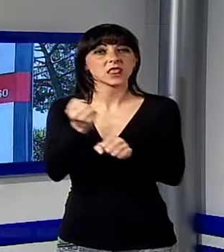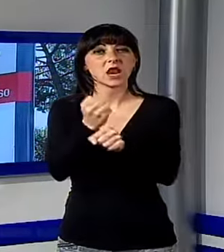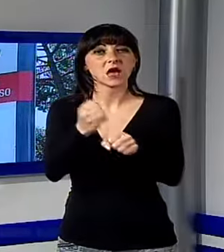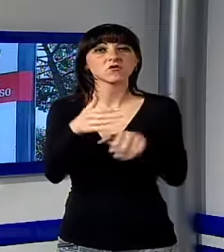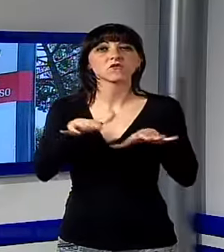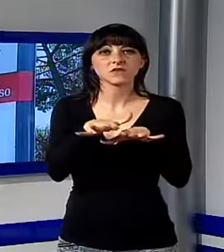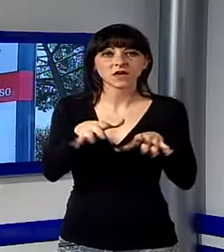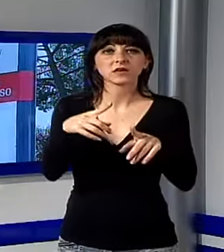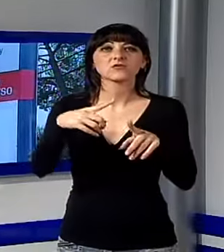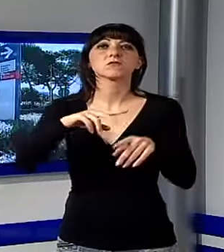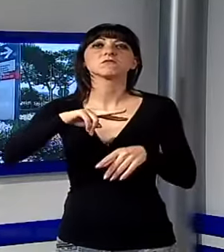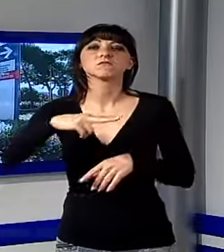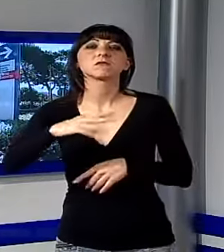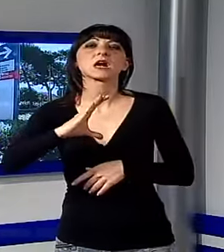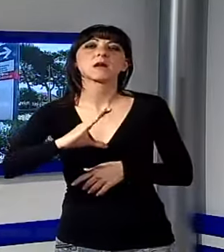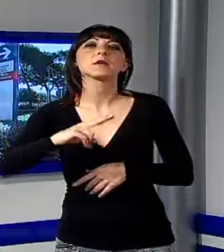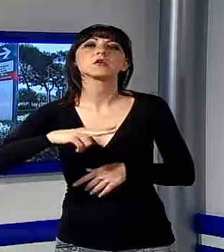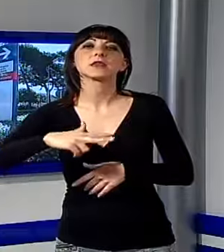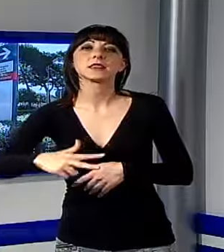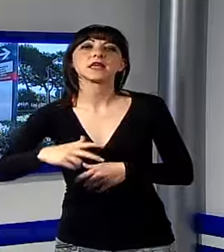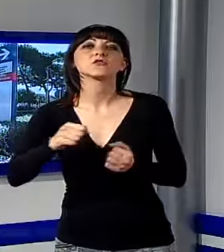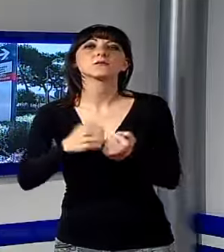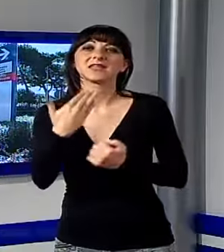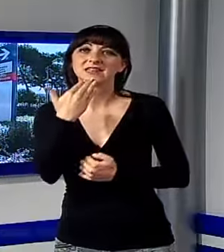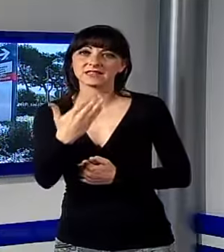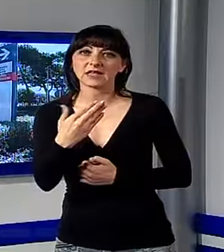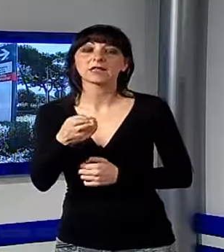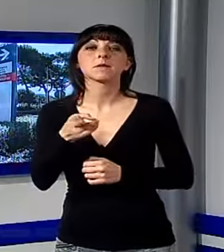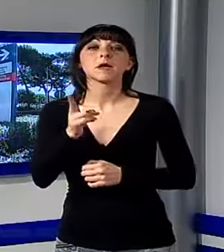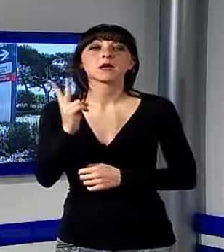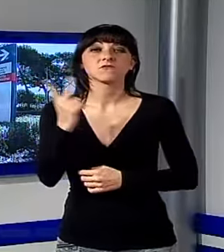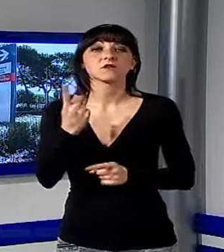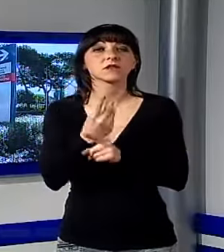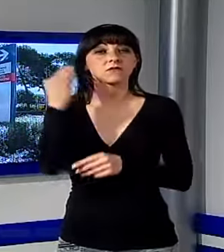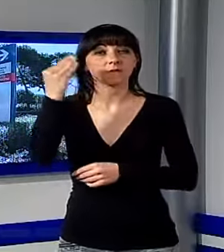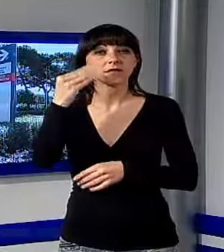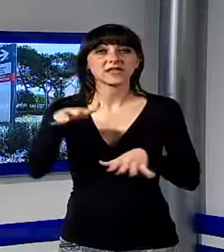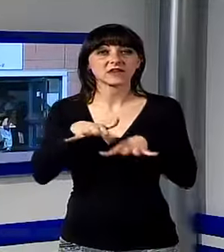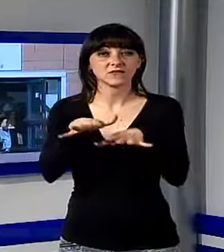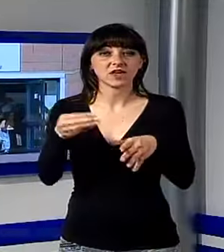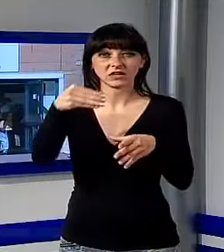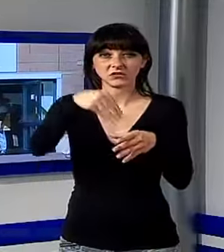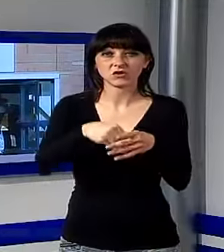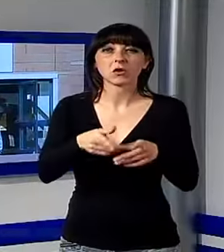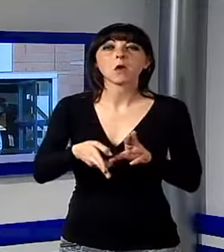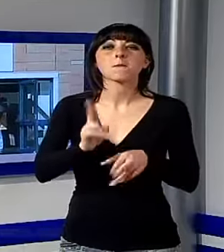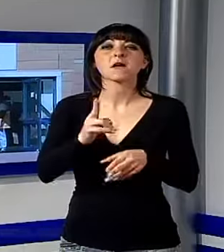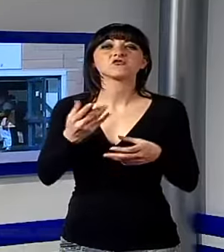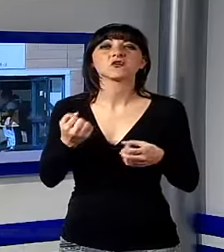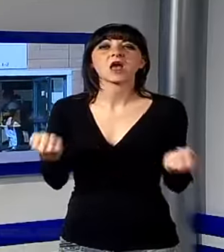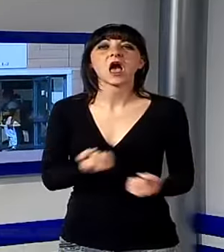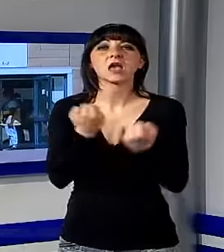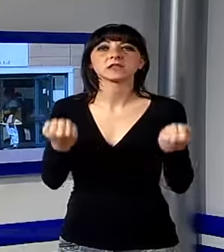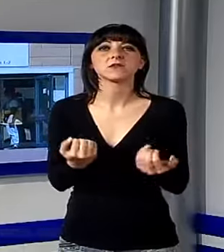Camaiore e Pietrasanta. Ovviamente in questi dati incide il fatto che a Viareggio si concentri il maggior numero di attività